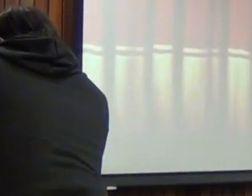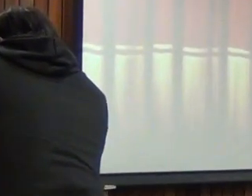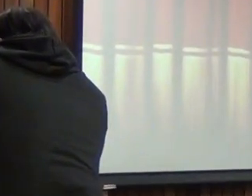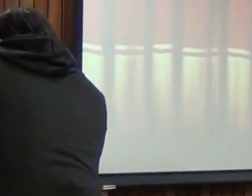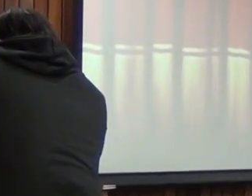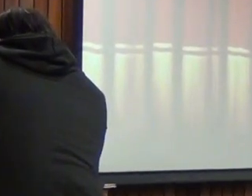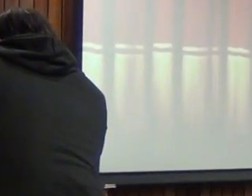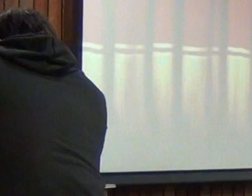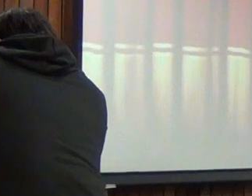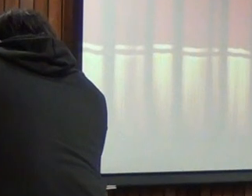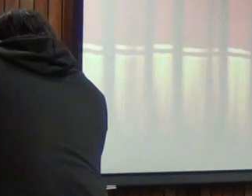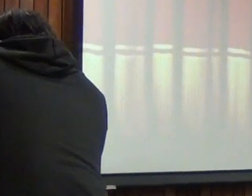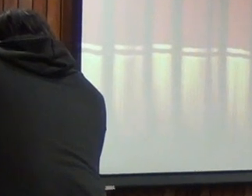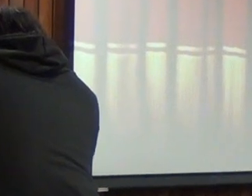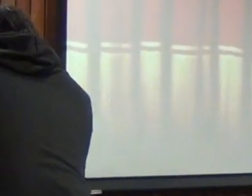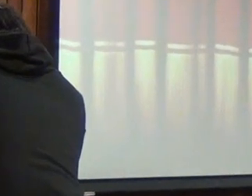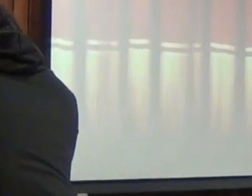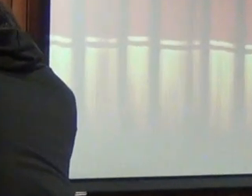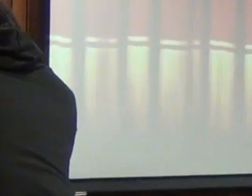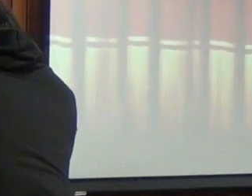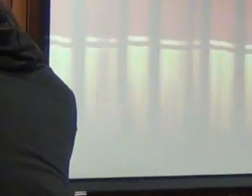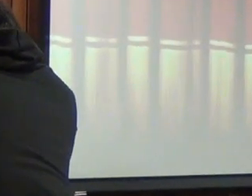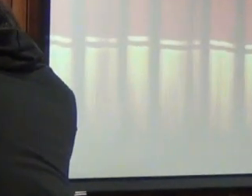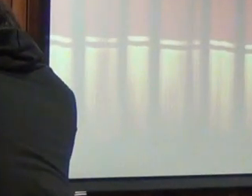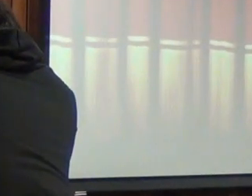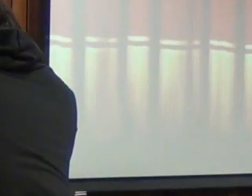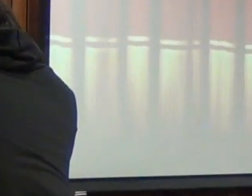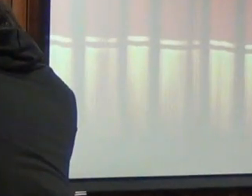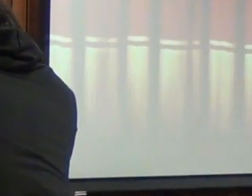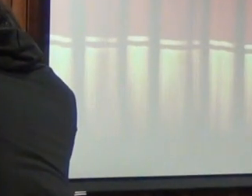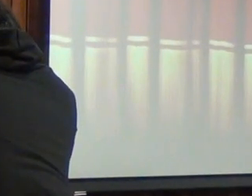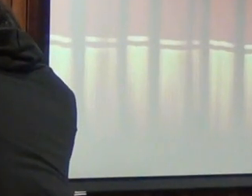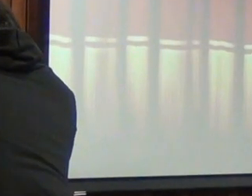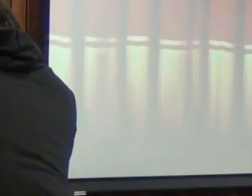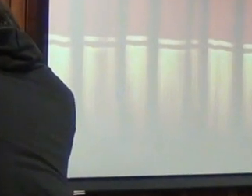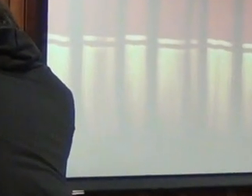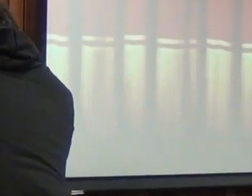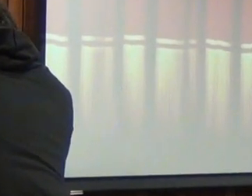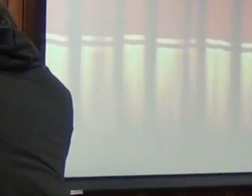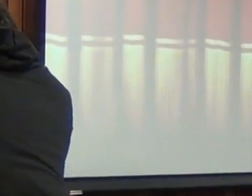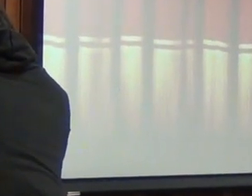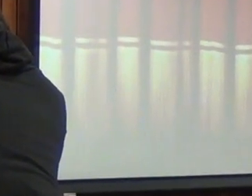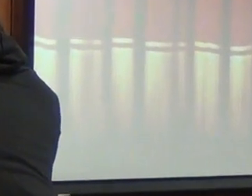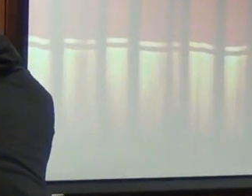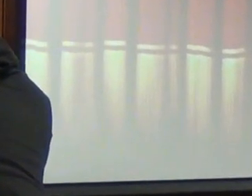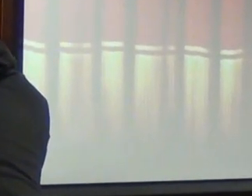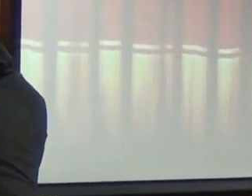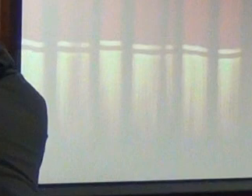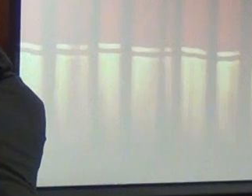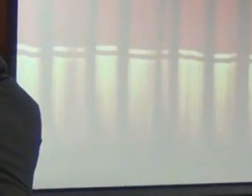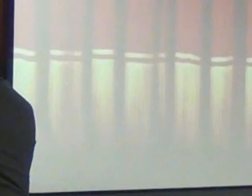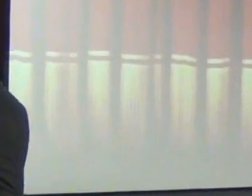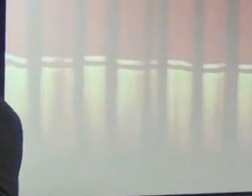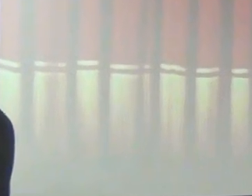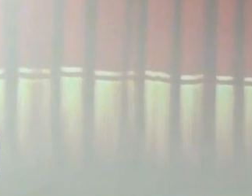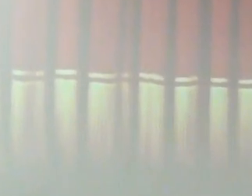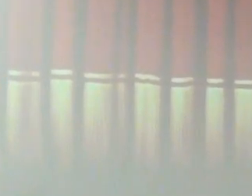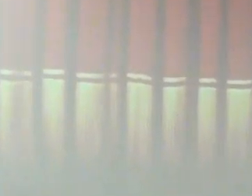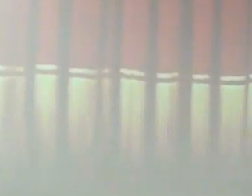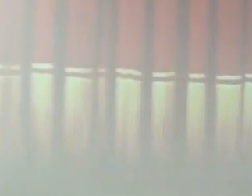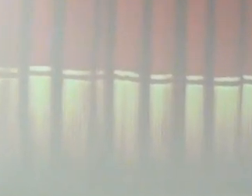supongamos pero eso hay que en esto aplicar criterios yo creo que el ministerio de educación no se puso en ese caso no se ha puesto todavía